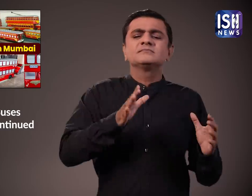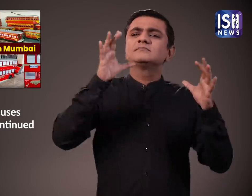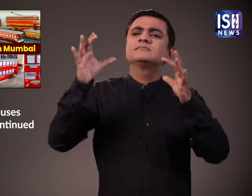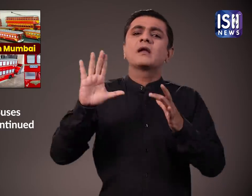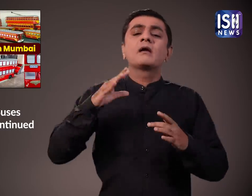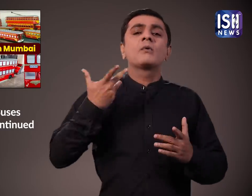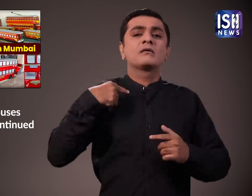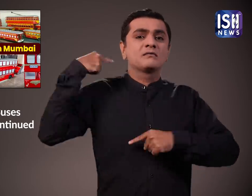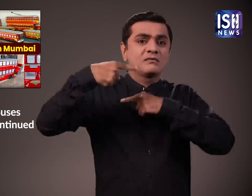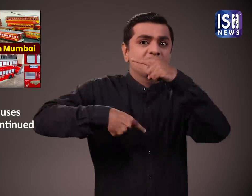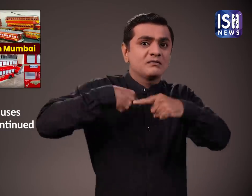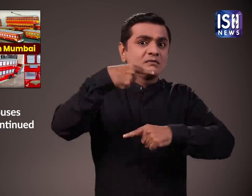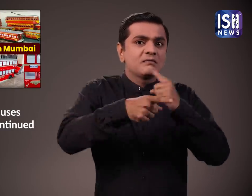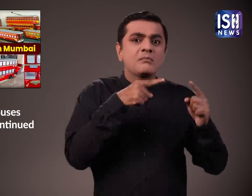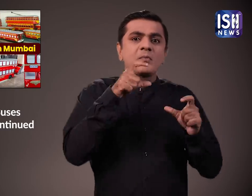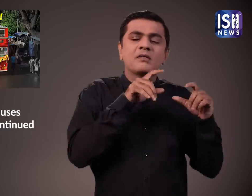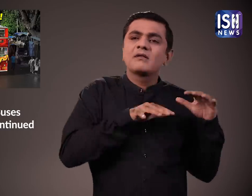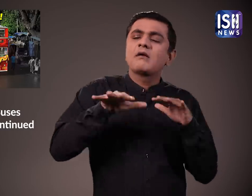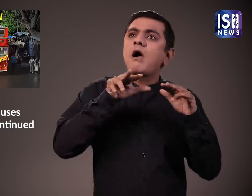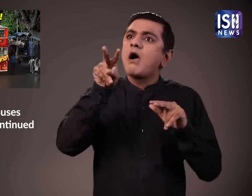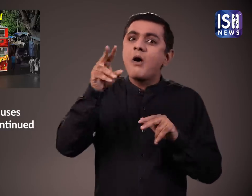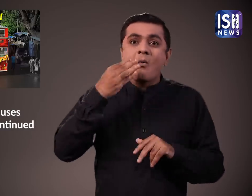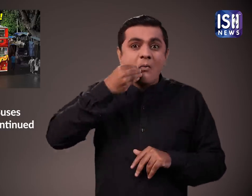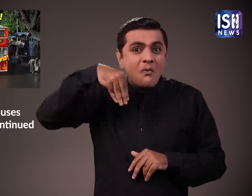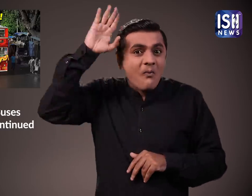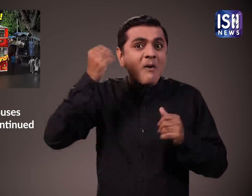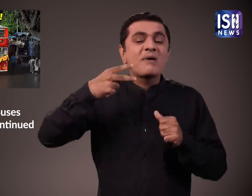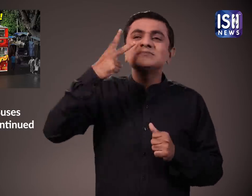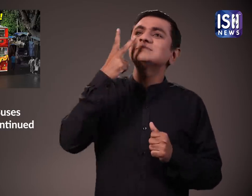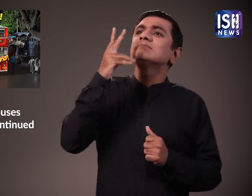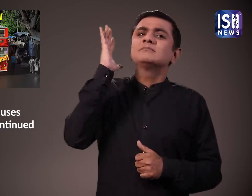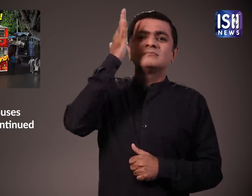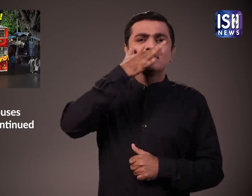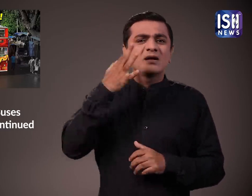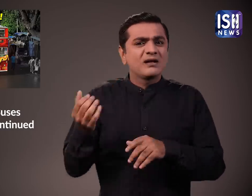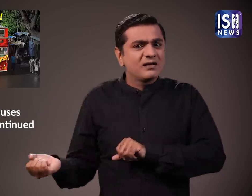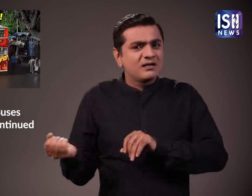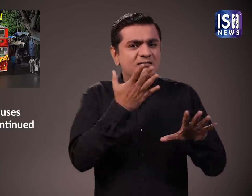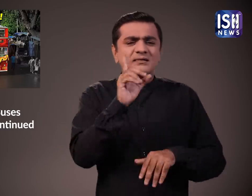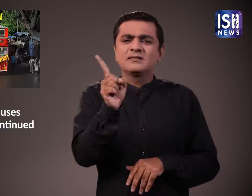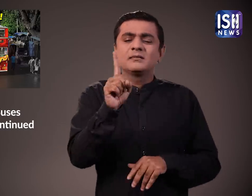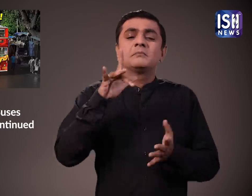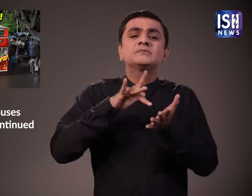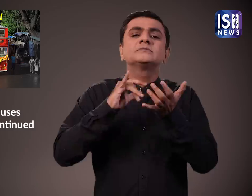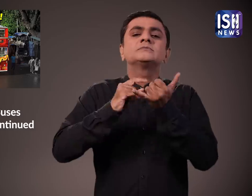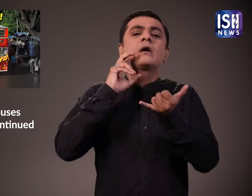एक बस संग्राले में संद्रक्षित करने का आग्रा किया है ताकि भावी पीडियों को इसकी जलक मिल सके